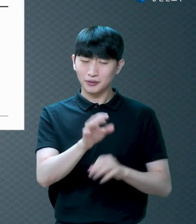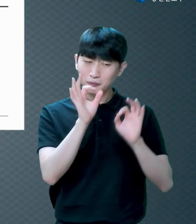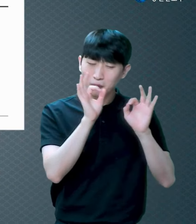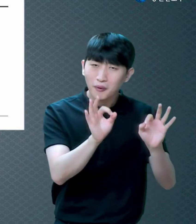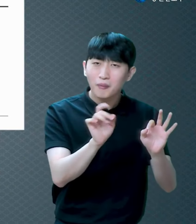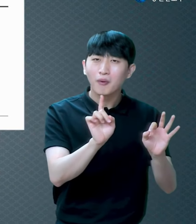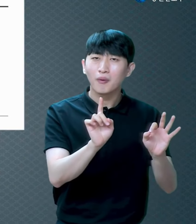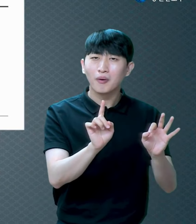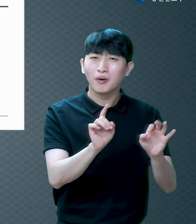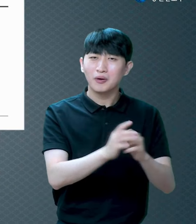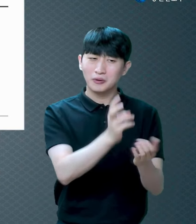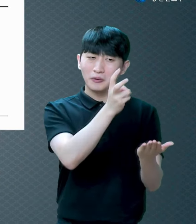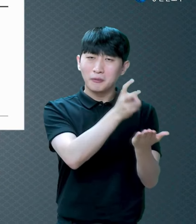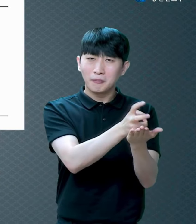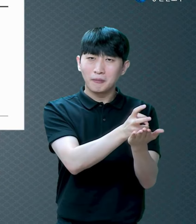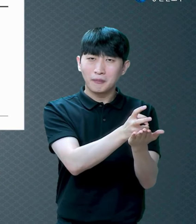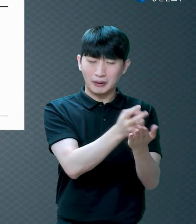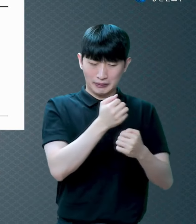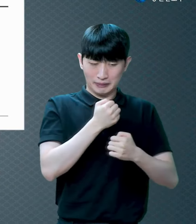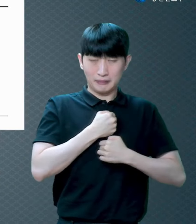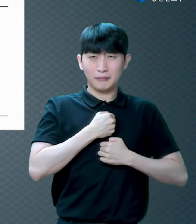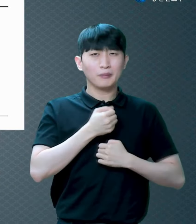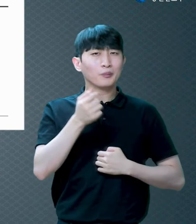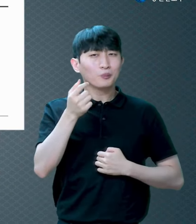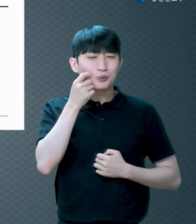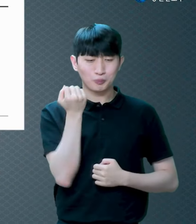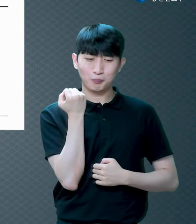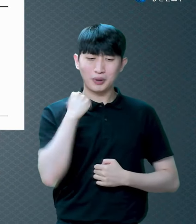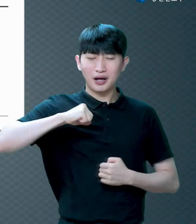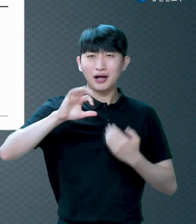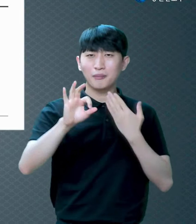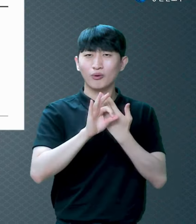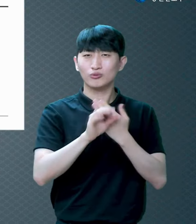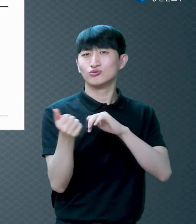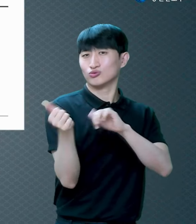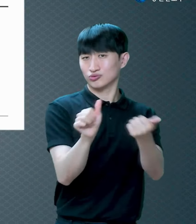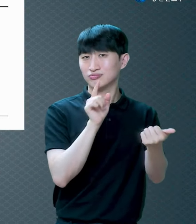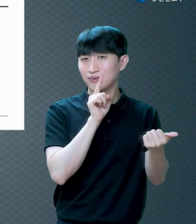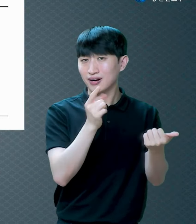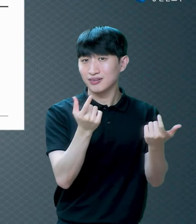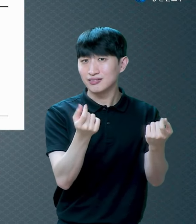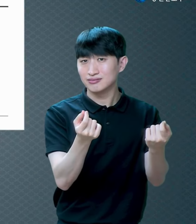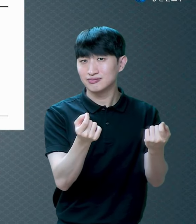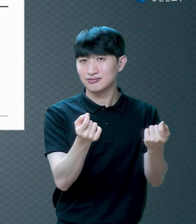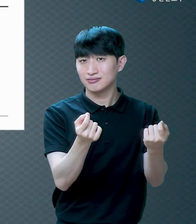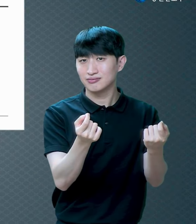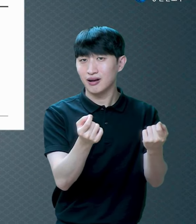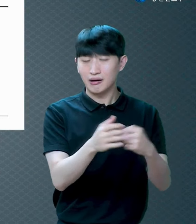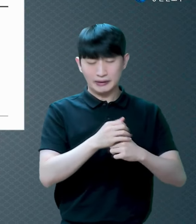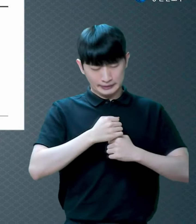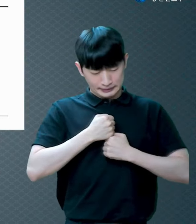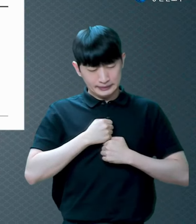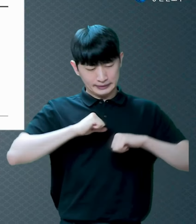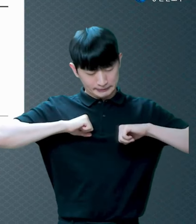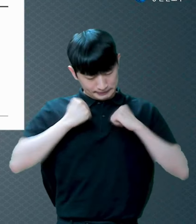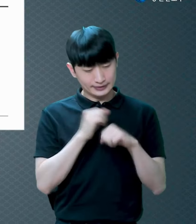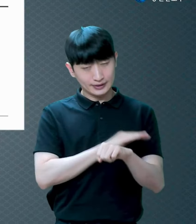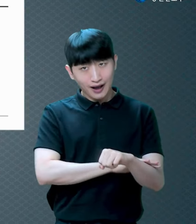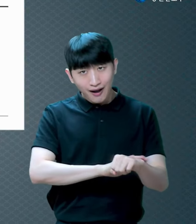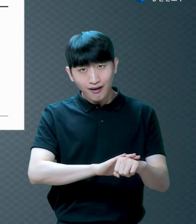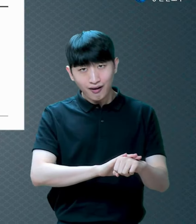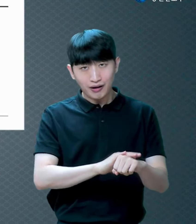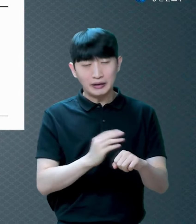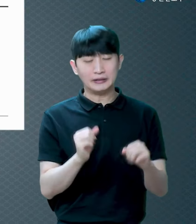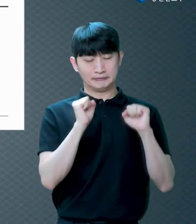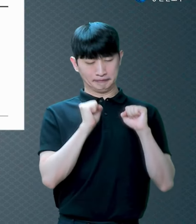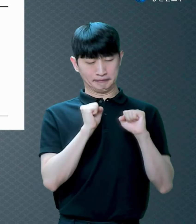지키면 어떻다는 거죠 죽는다 그 말이에요 지키면 사는데 못 지키면 죽는